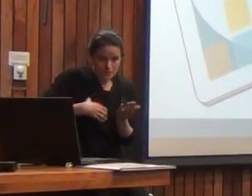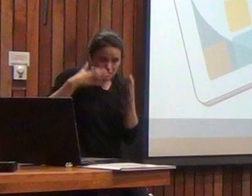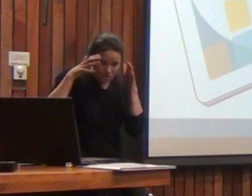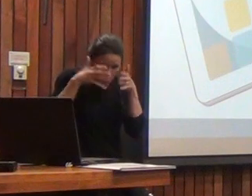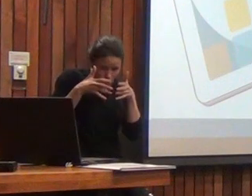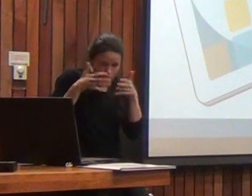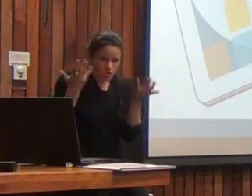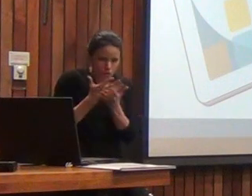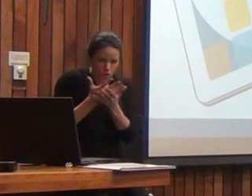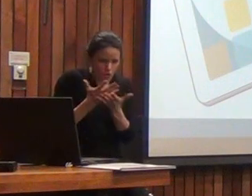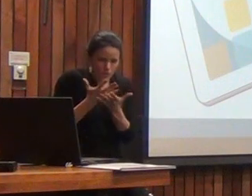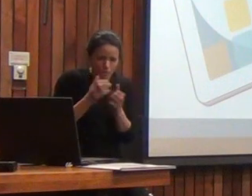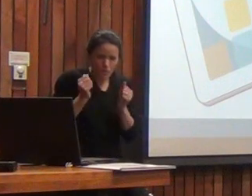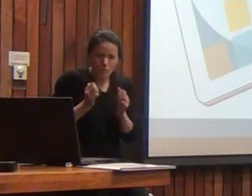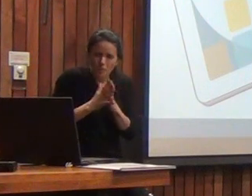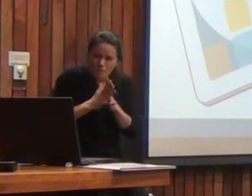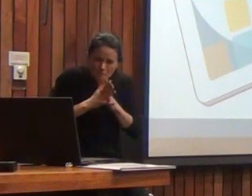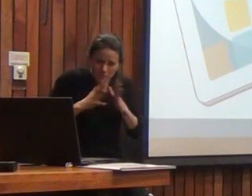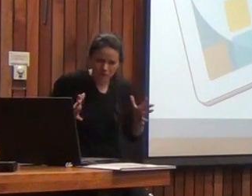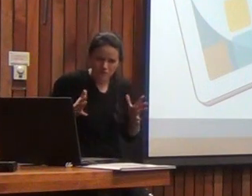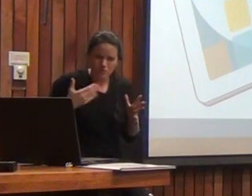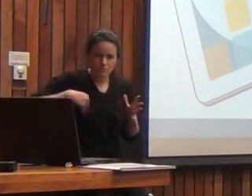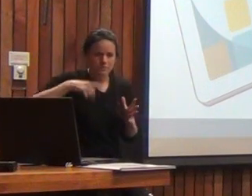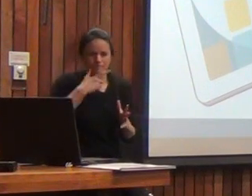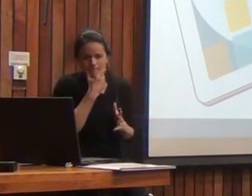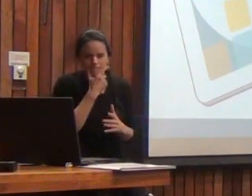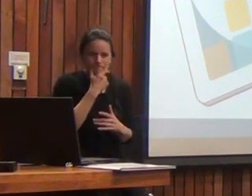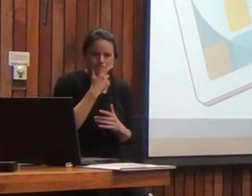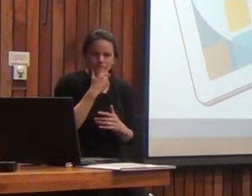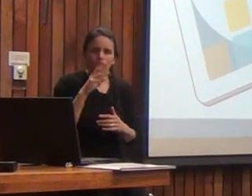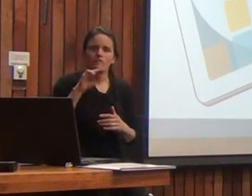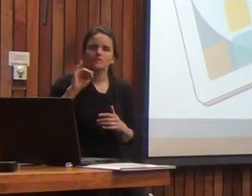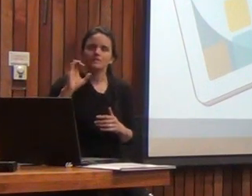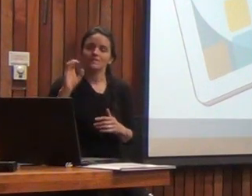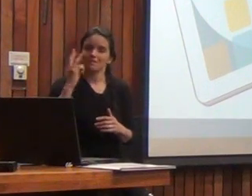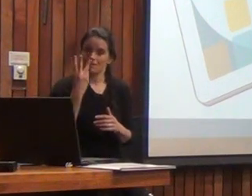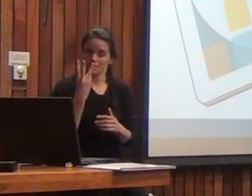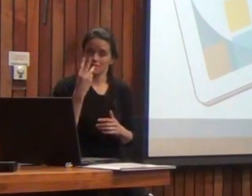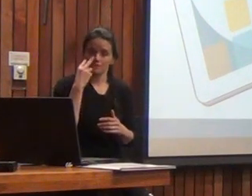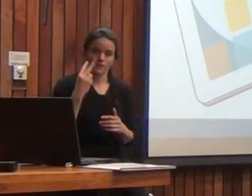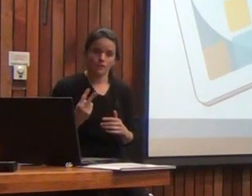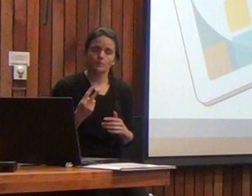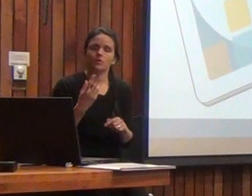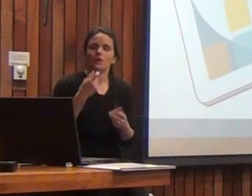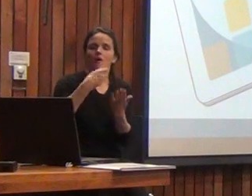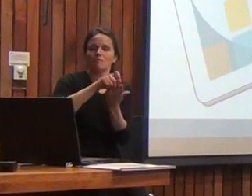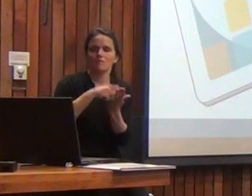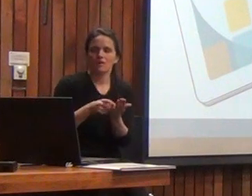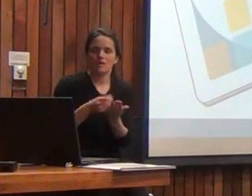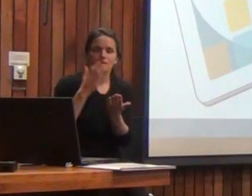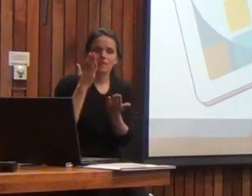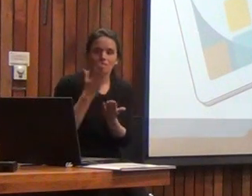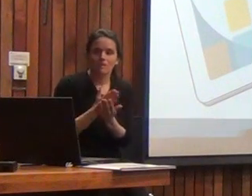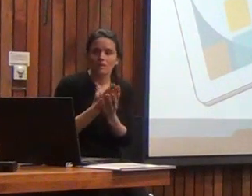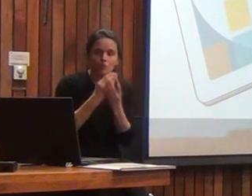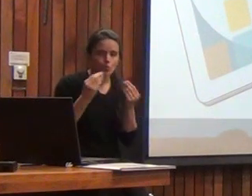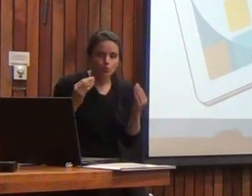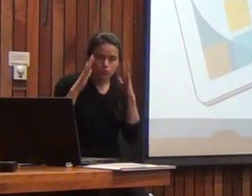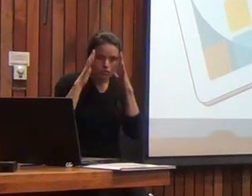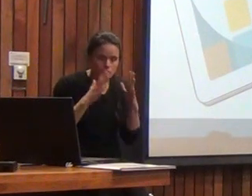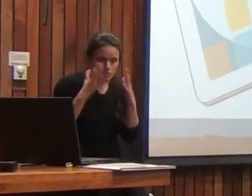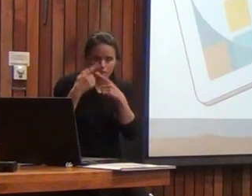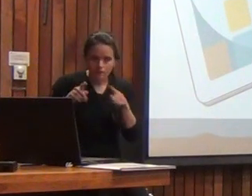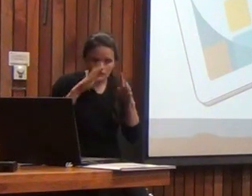y cuando con esa pregunta mirábamos el BIS-3 nos damos cuenta que el aplicador tenía que estar concentrado en muchas cosas